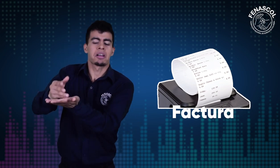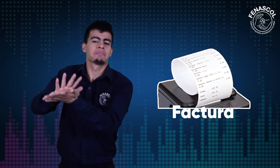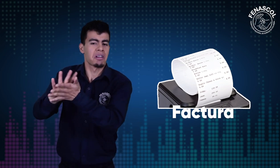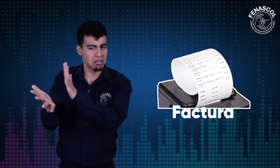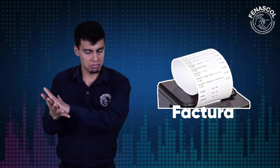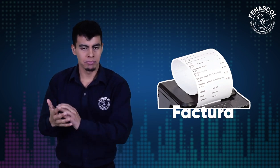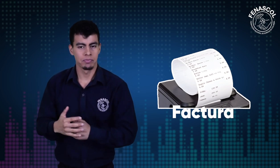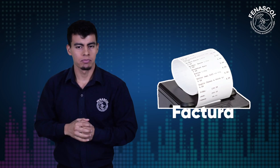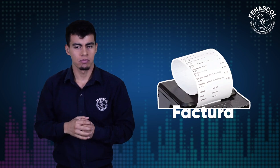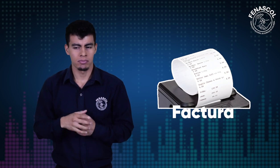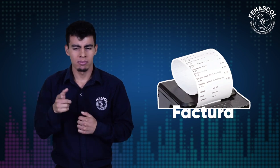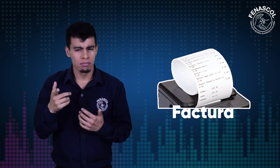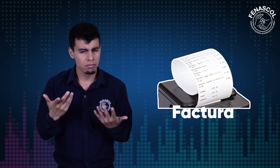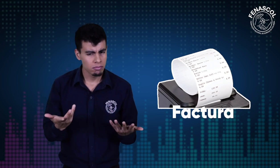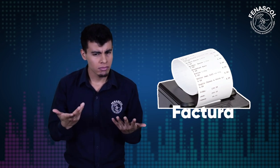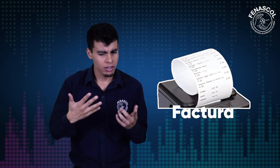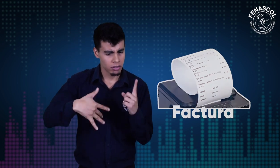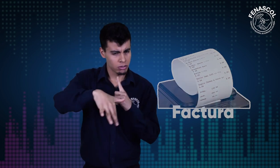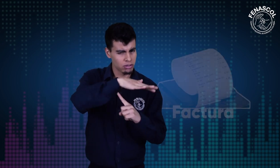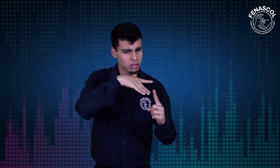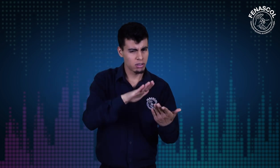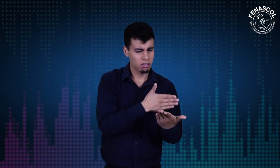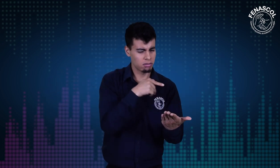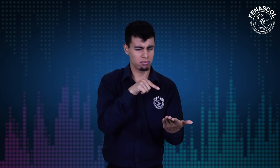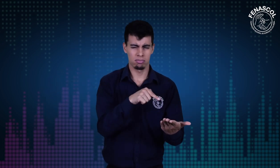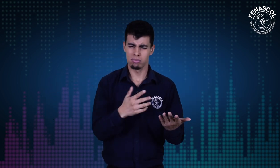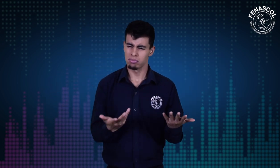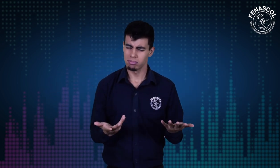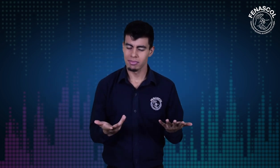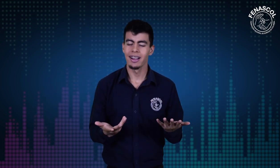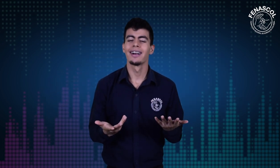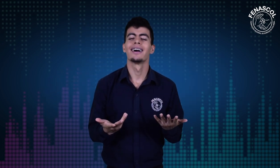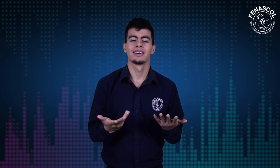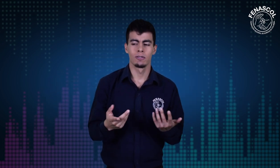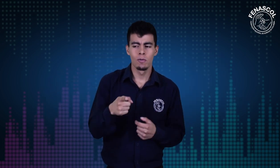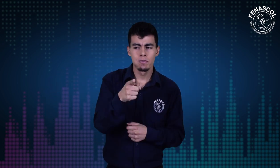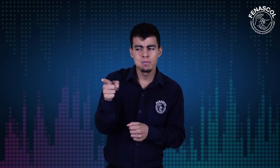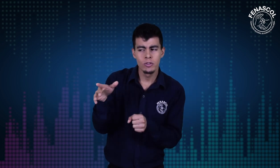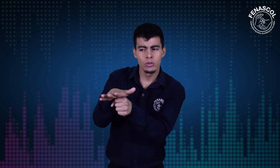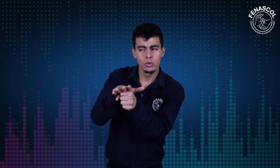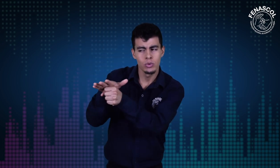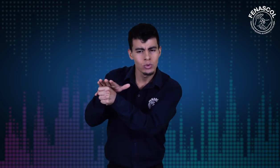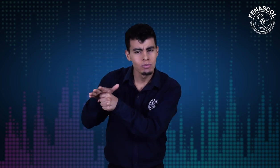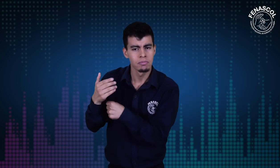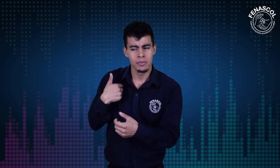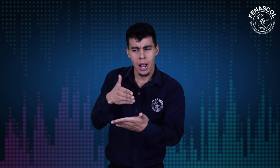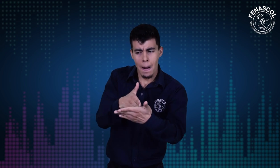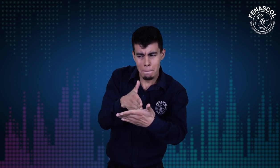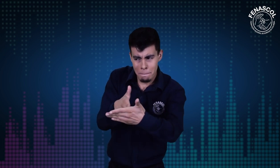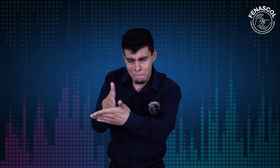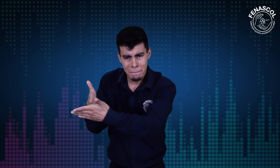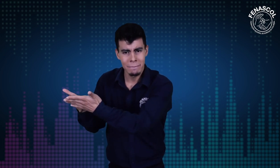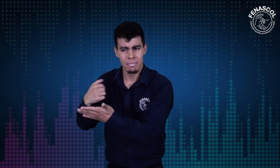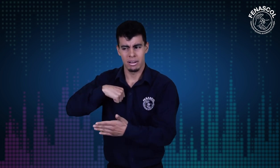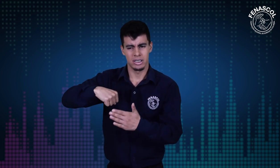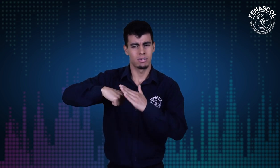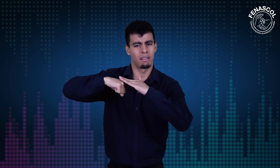puede representar una deuda que al pagarla quedamos a pas y salvo. En el contexto de la canción, la